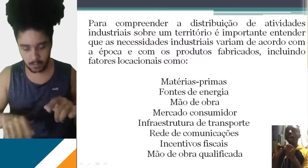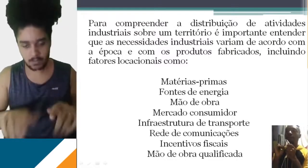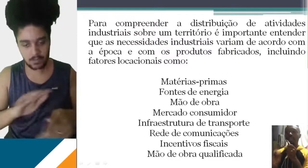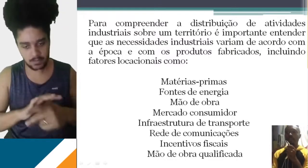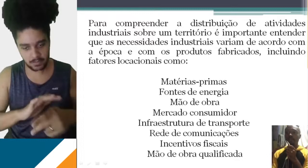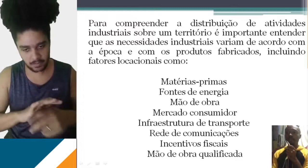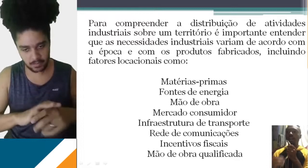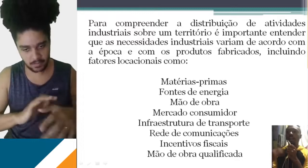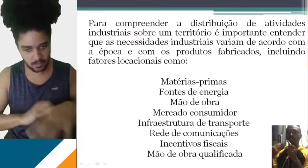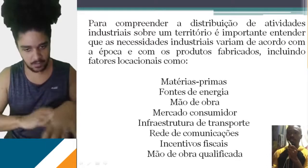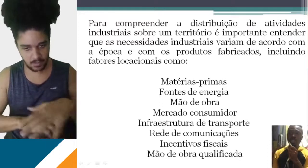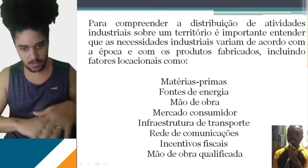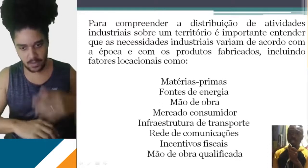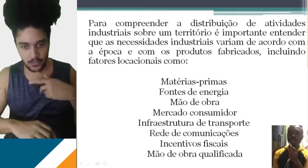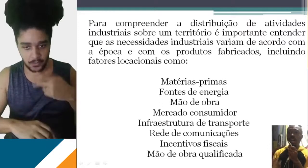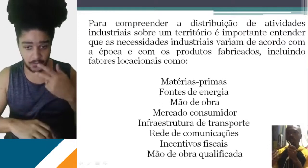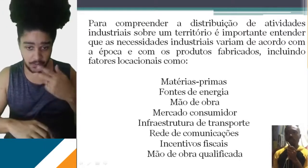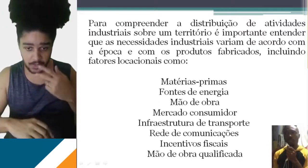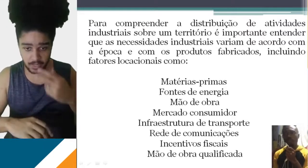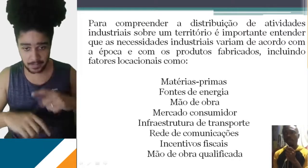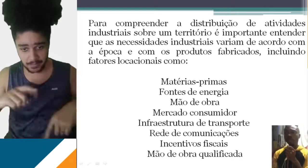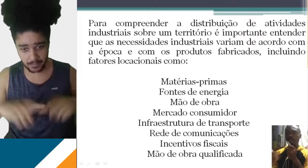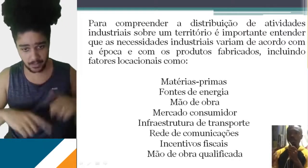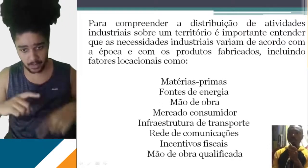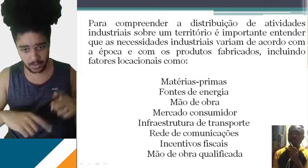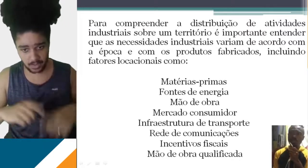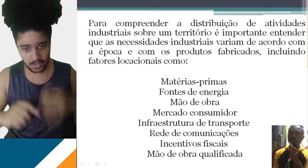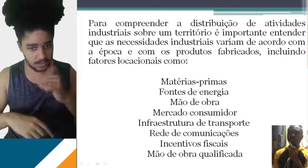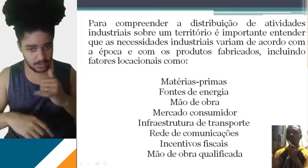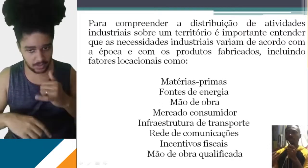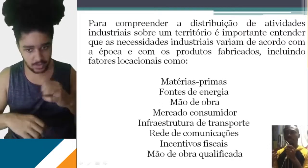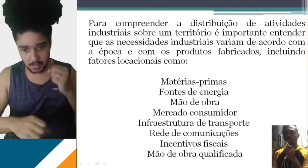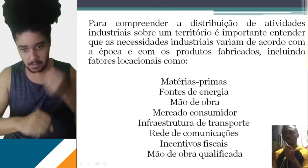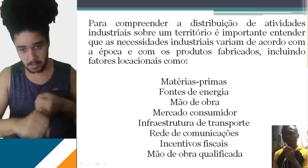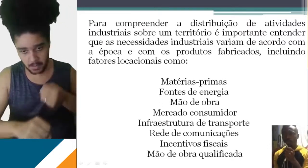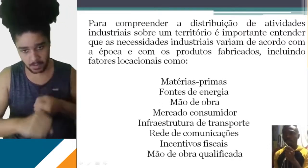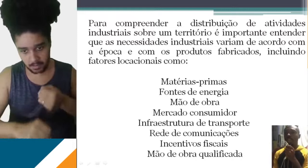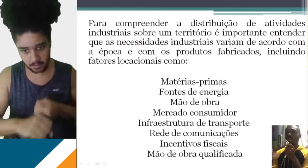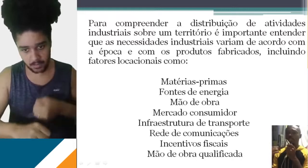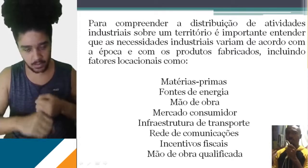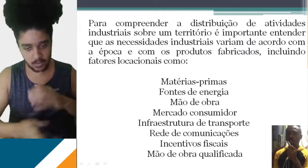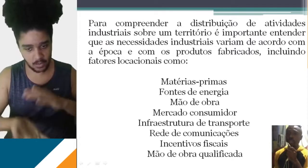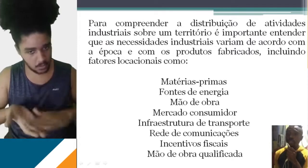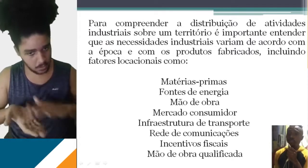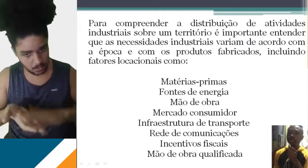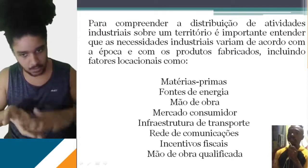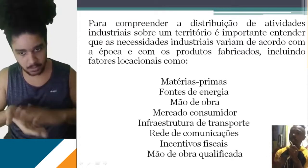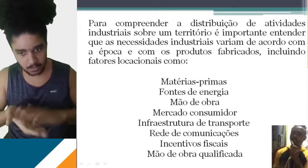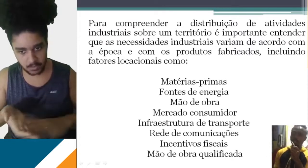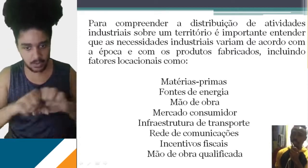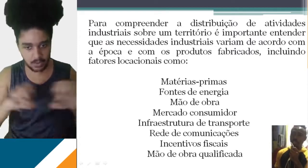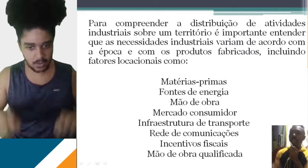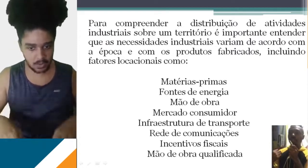destaquei a matéria-prima, a ponte de energia, a mão de obra, mercado consumidor, infraestrutura de transporte, rede de comunicação,